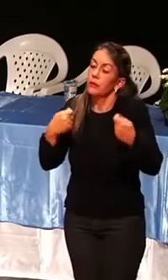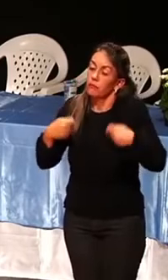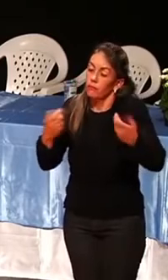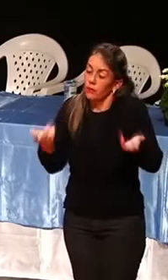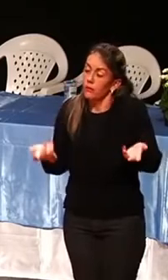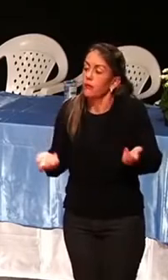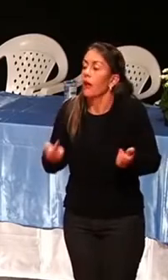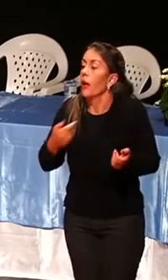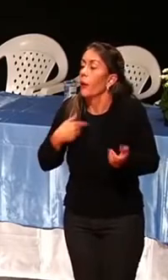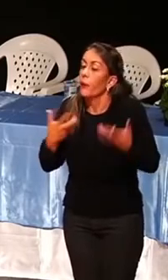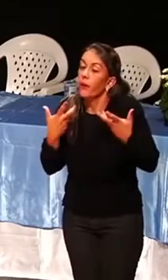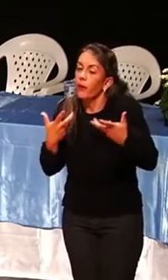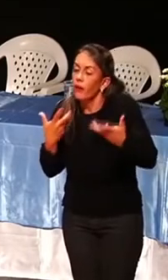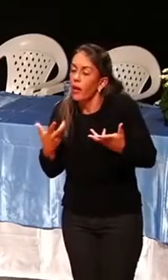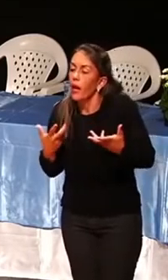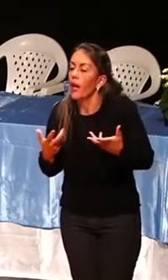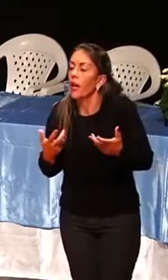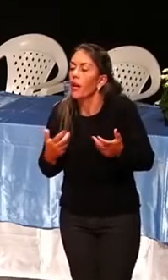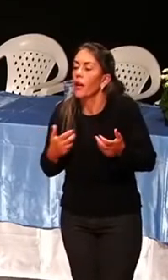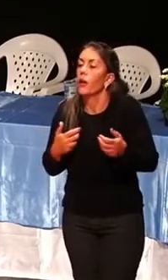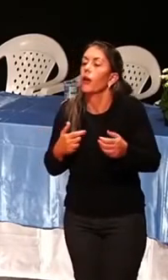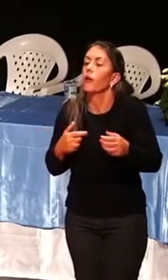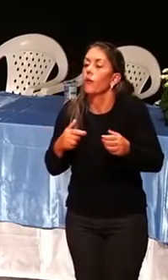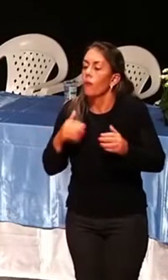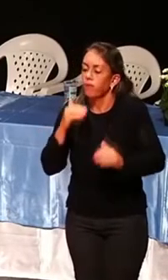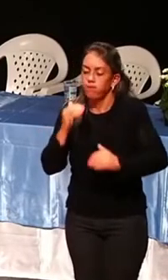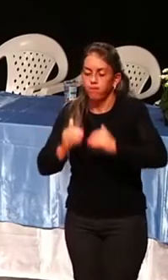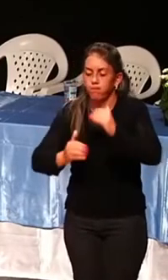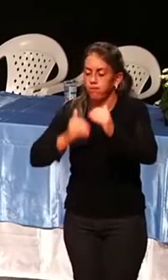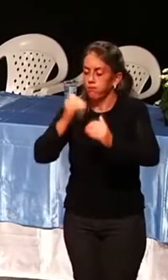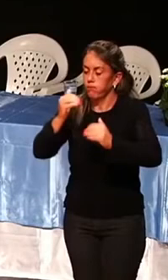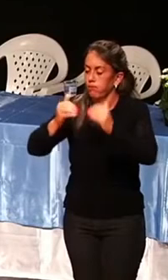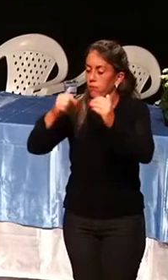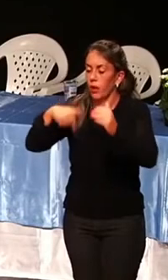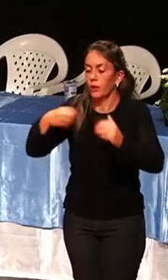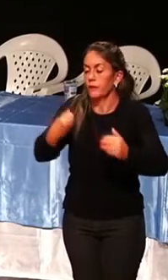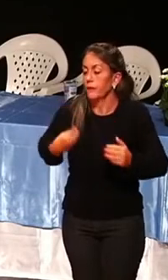se você quer evoluir nessa escola da vida que é a Terra,